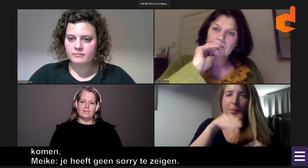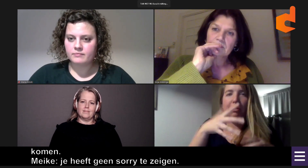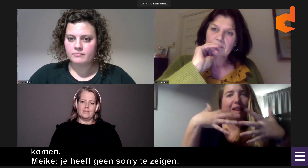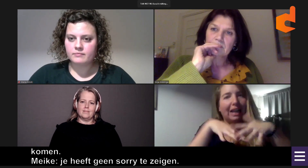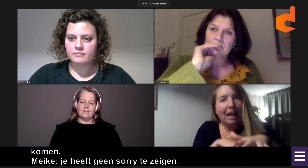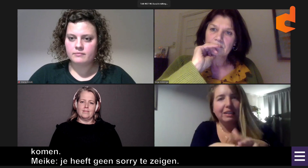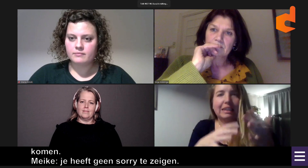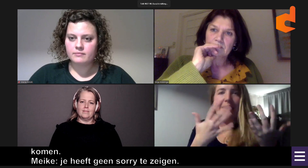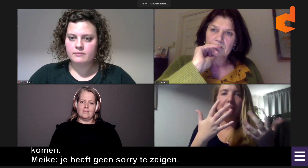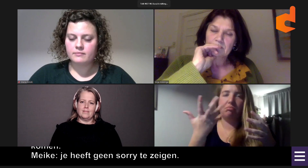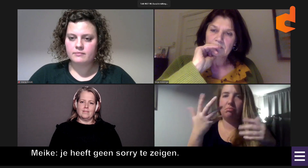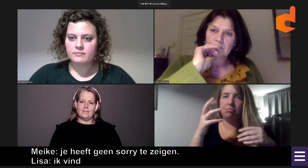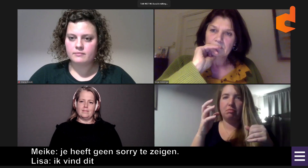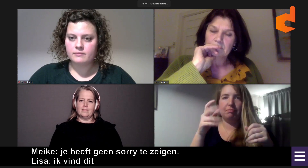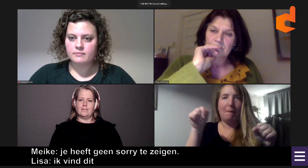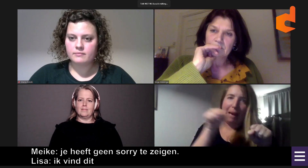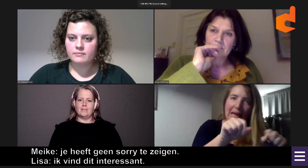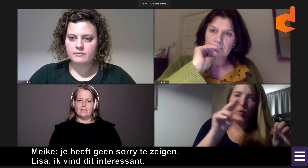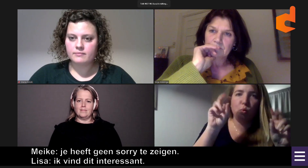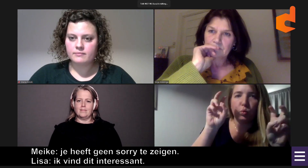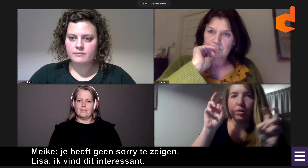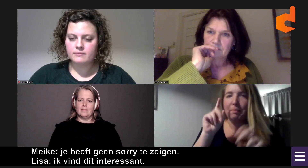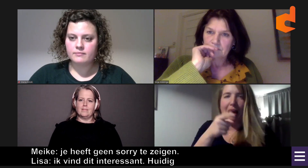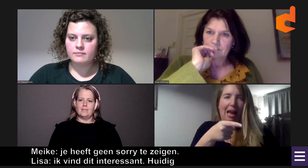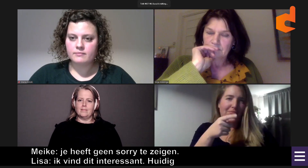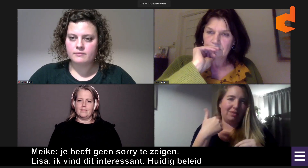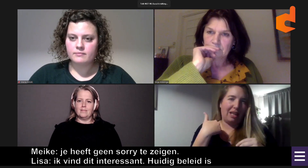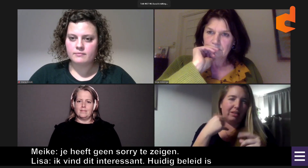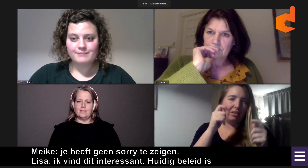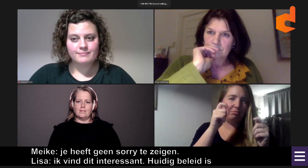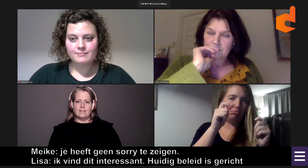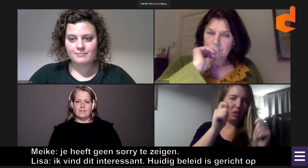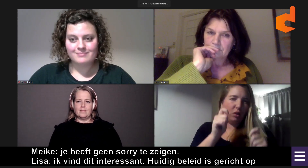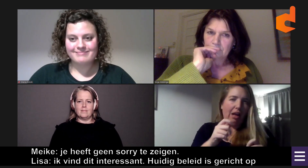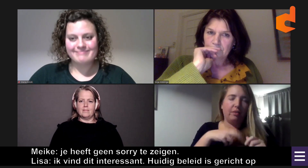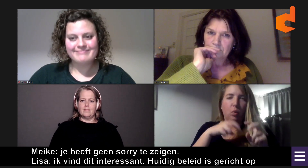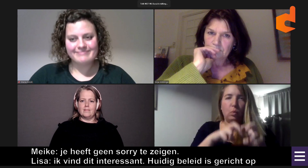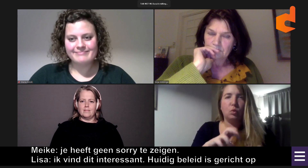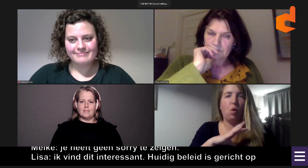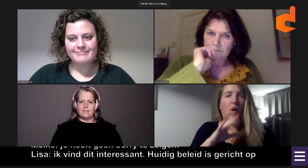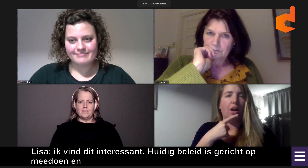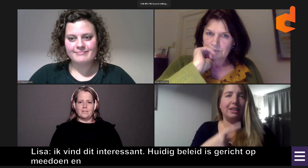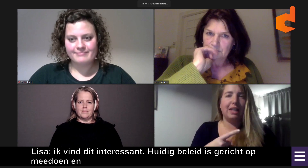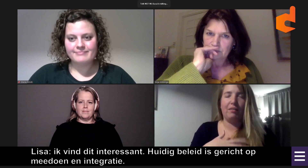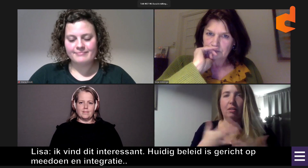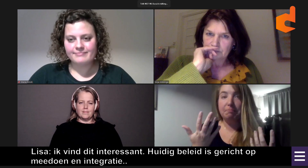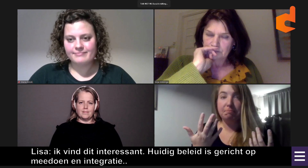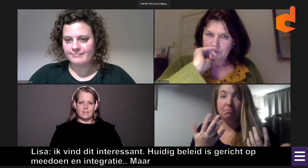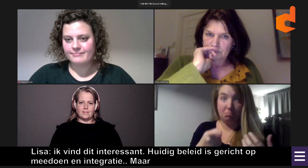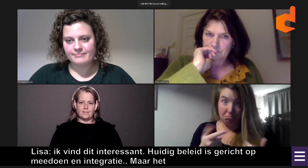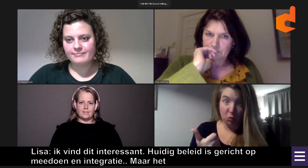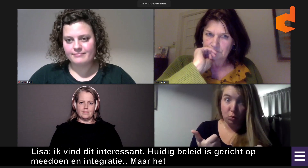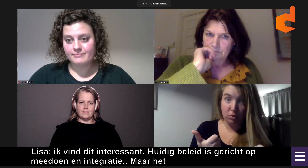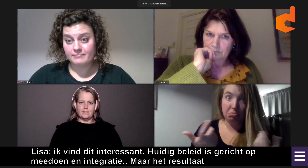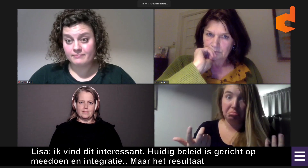Het huidige beleid is nu heel erg gericht op integratie. Op het meedoen zogezegd. Maar het resultaat van het